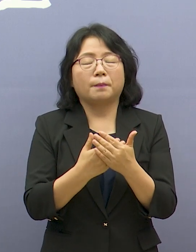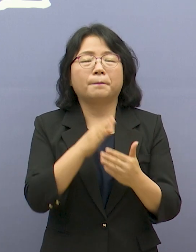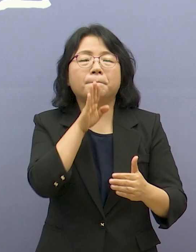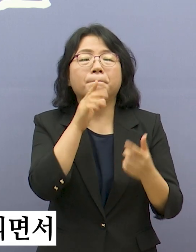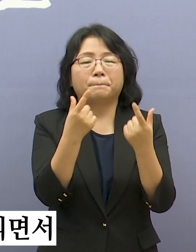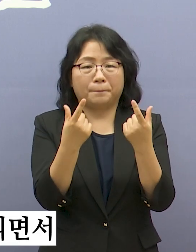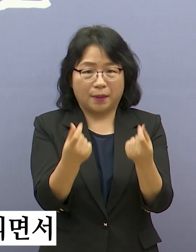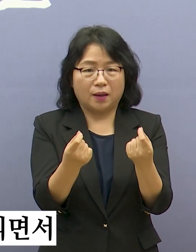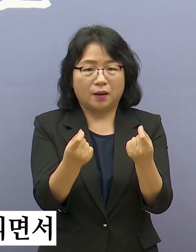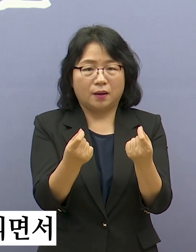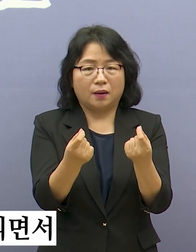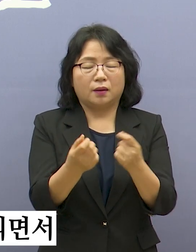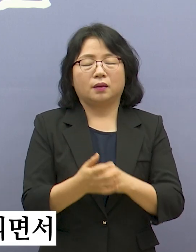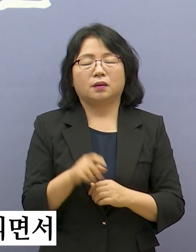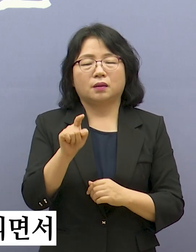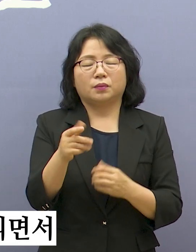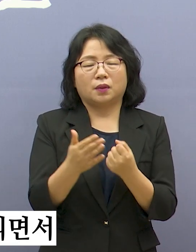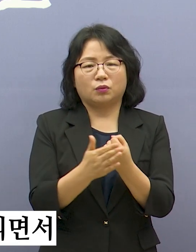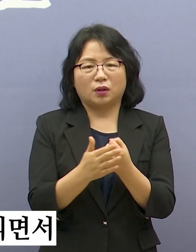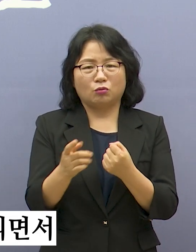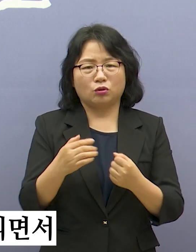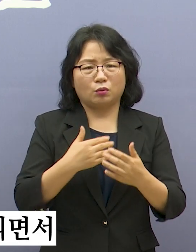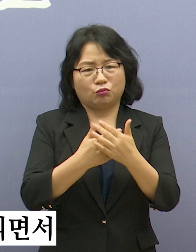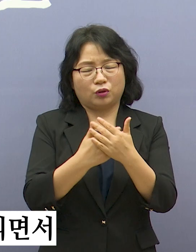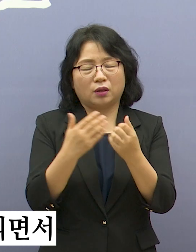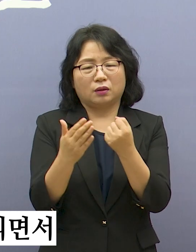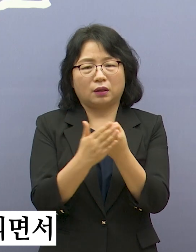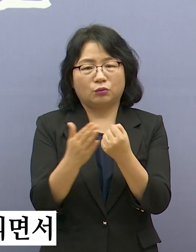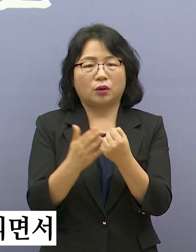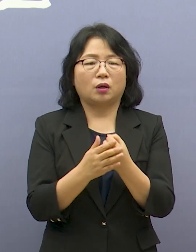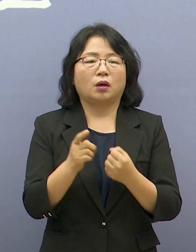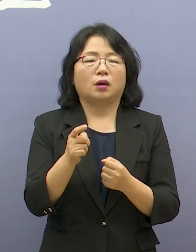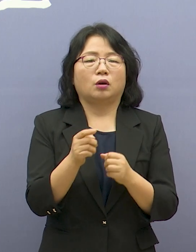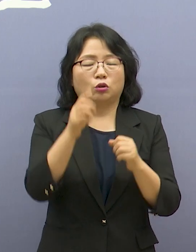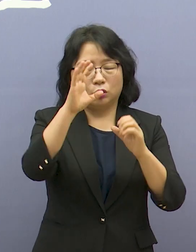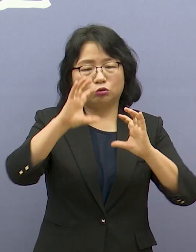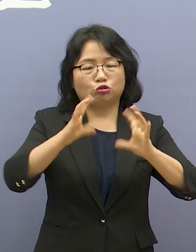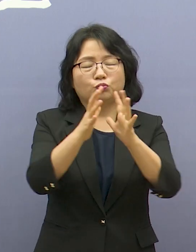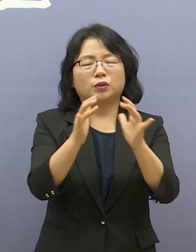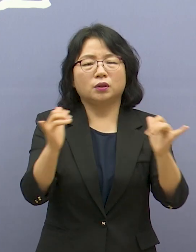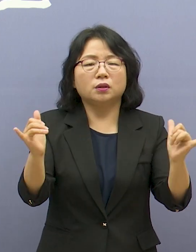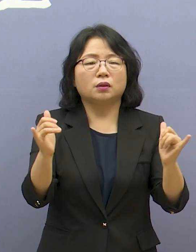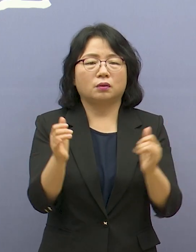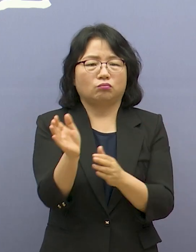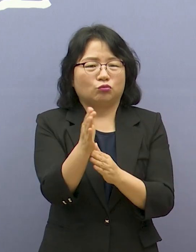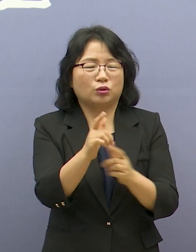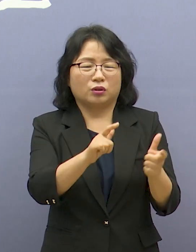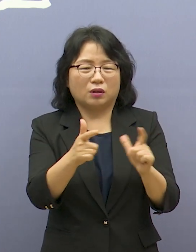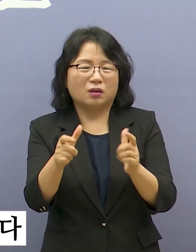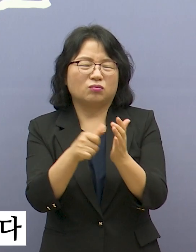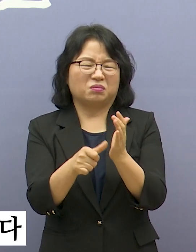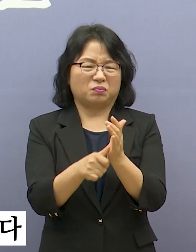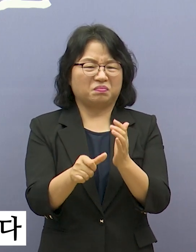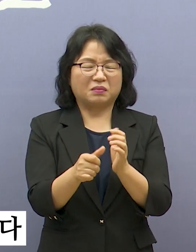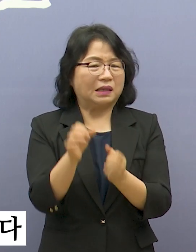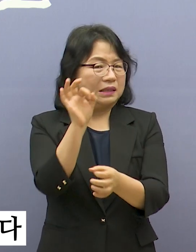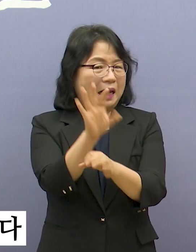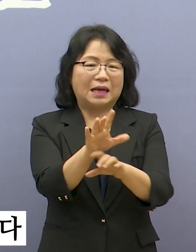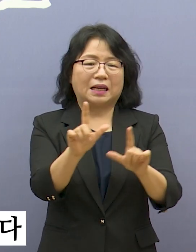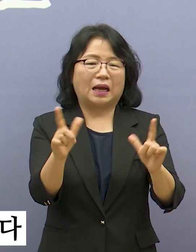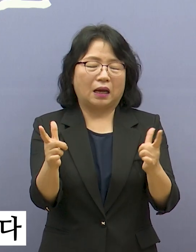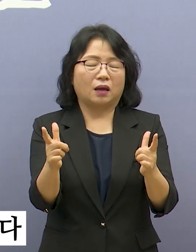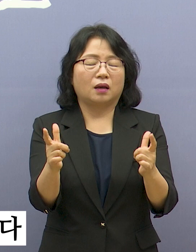인해 소비자들이 수산물을 기피하게 되면서 우리 어민들과 수산업계는 상당한